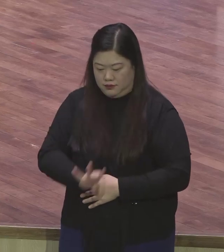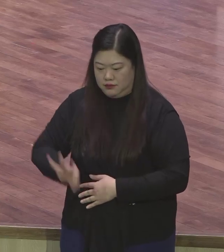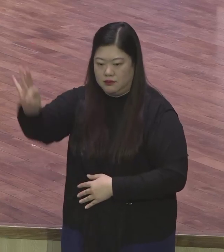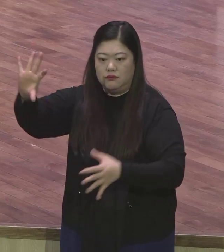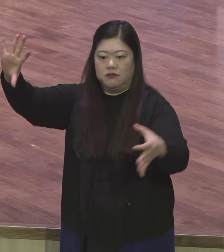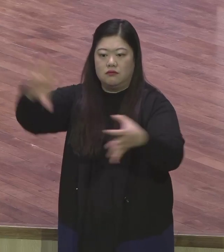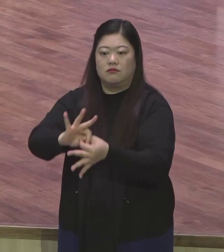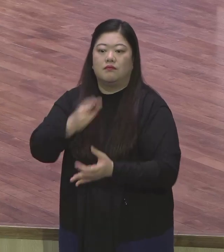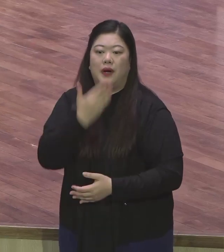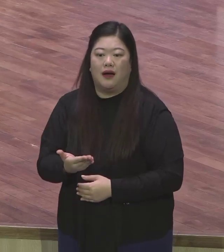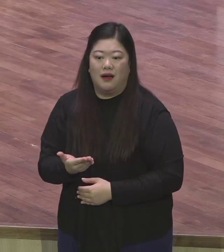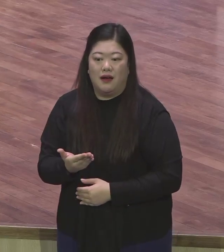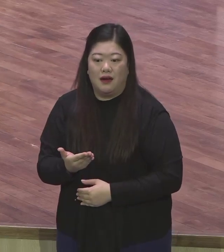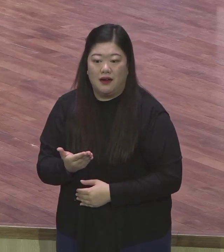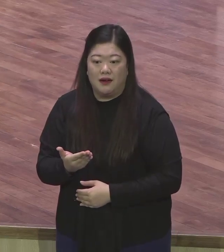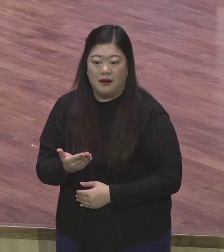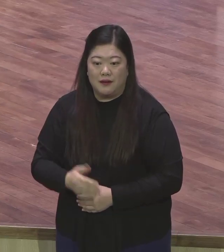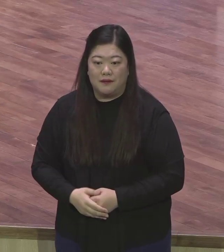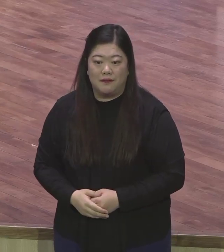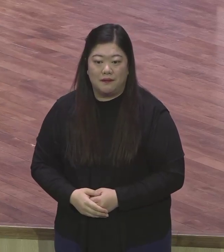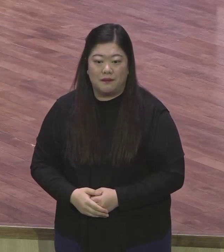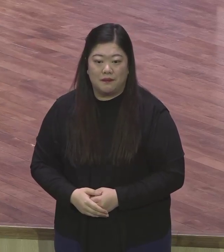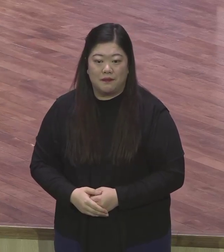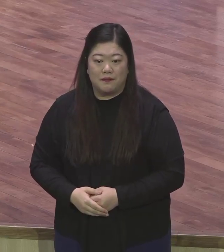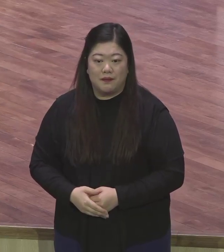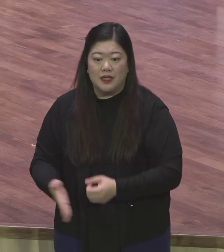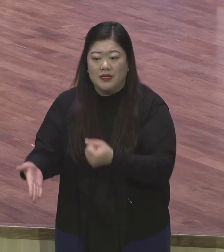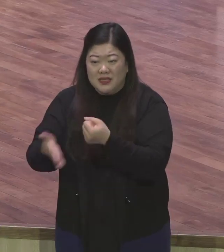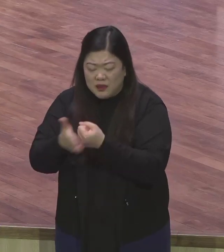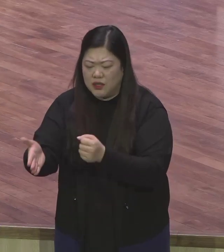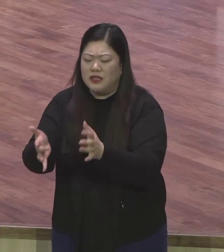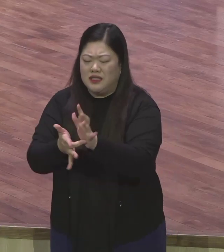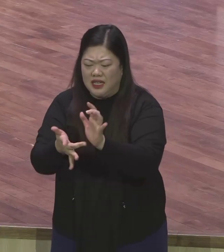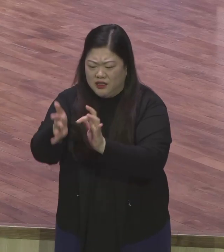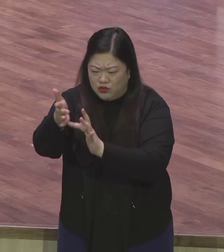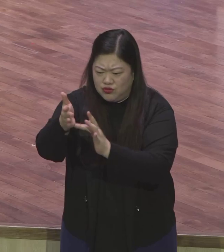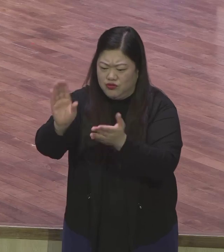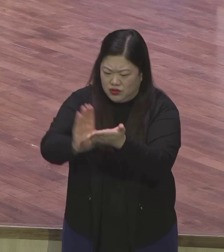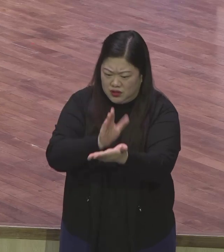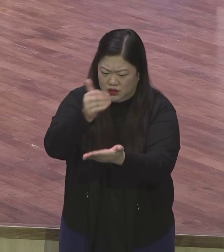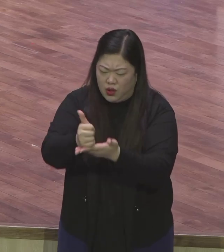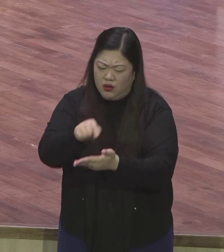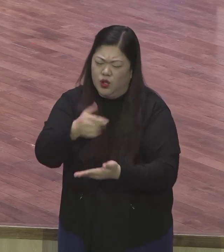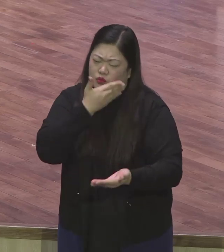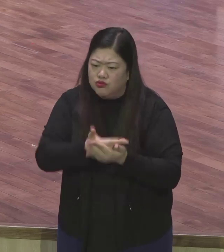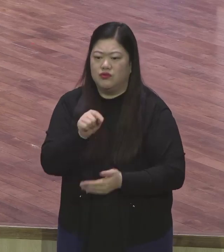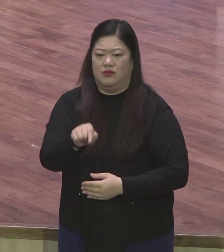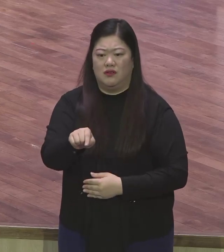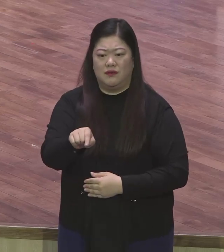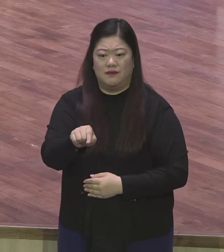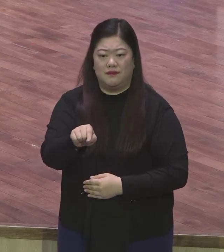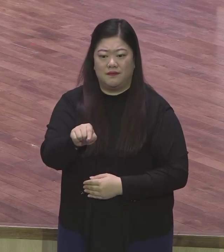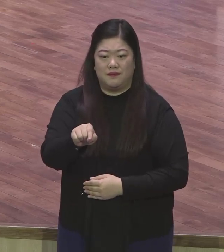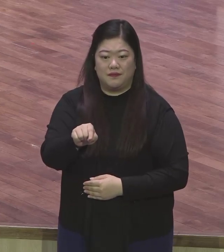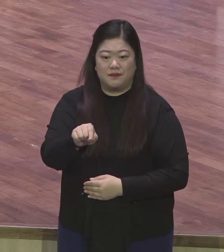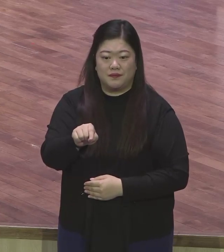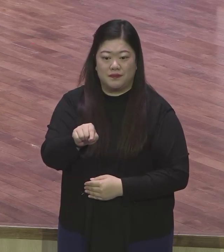예수 그리소를 그렇게 강조하는 겁니다. 이 예수 그리소가 인생의